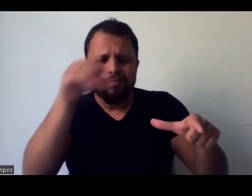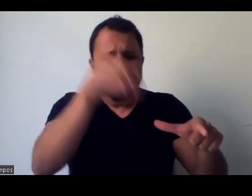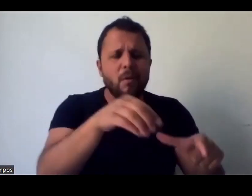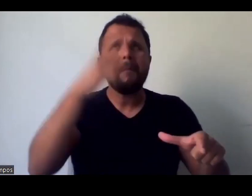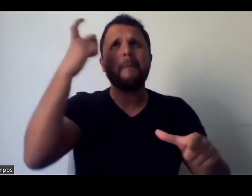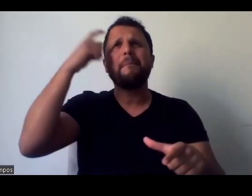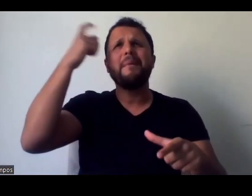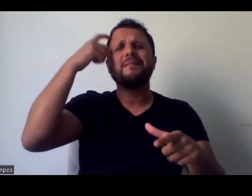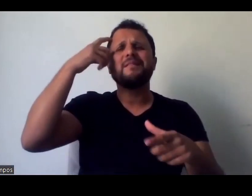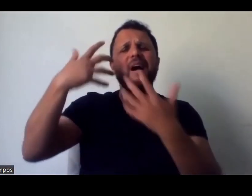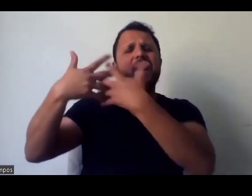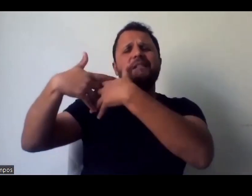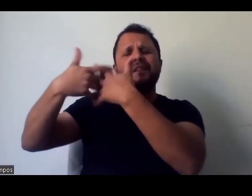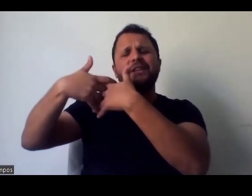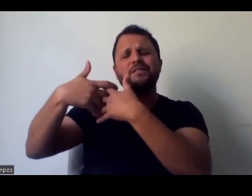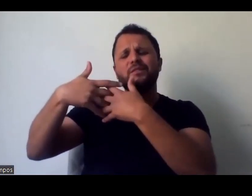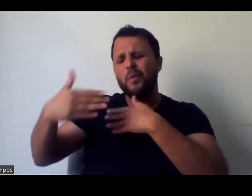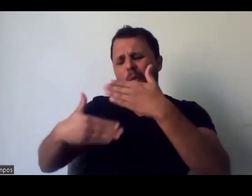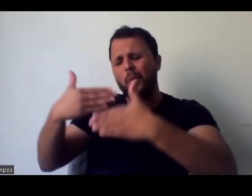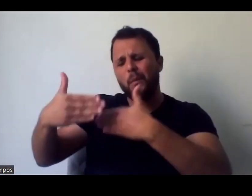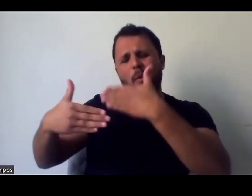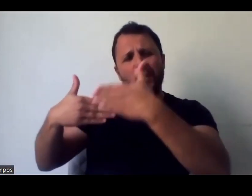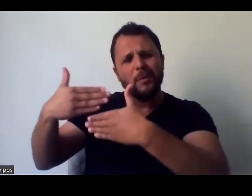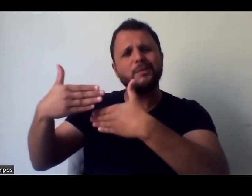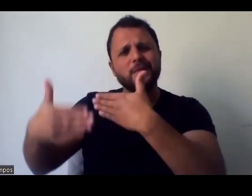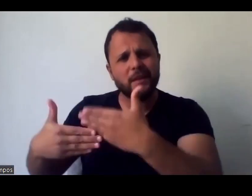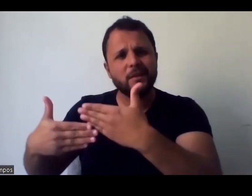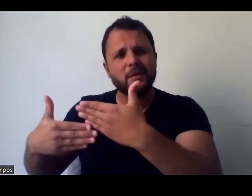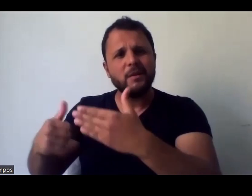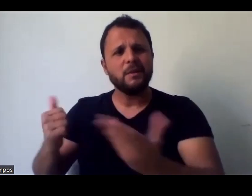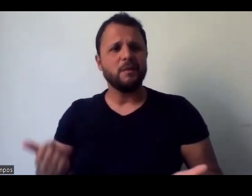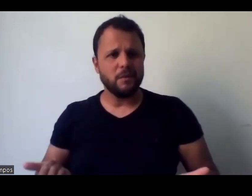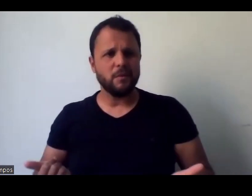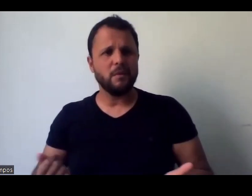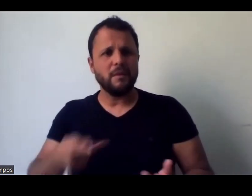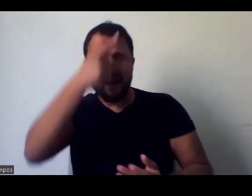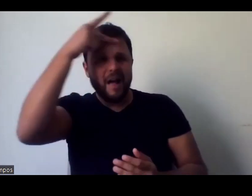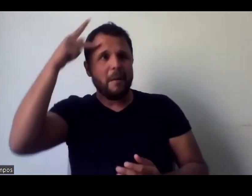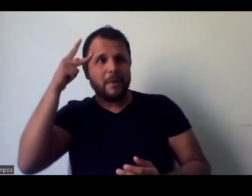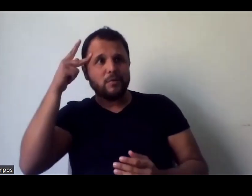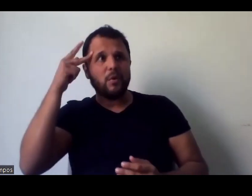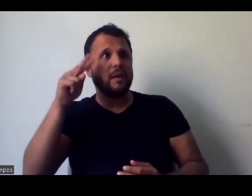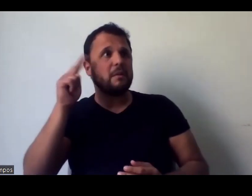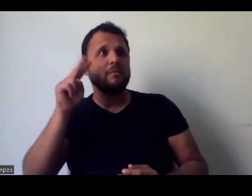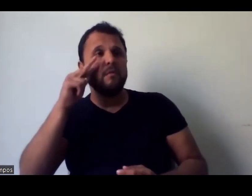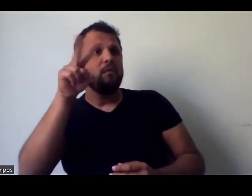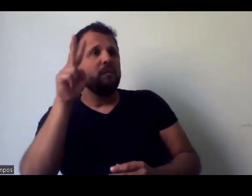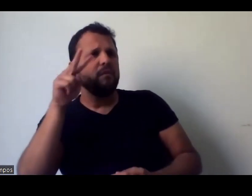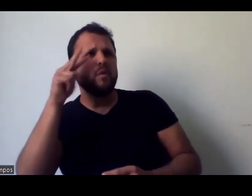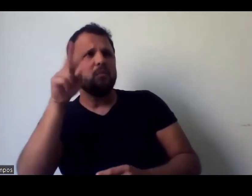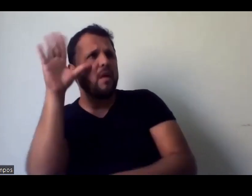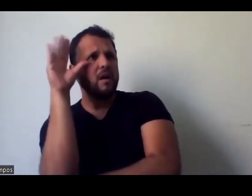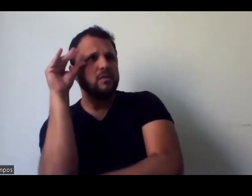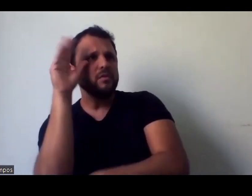e daí, quem não foi ver não viu, e daí você gastou não sei quanto tempo e noite